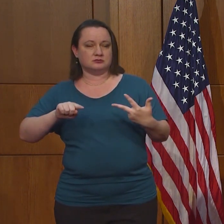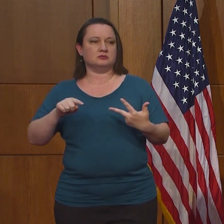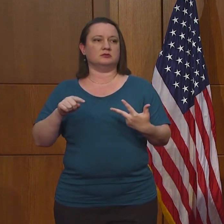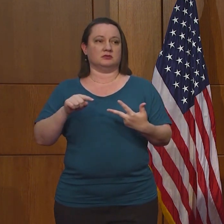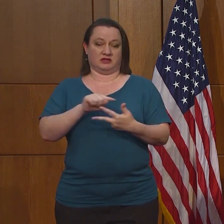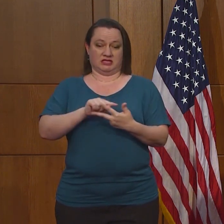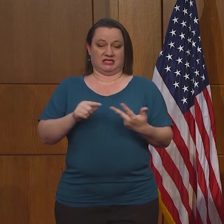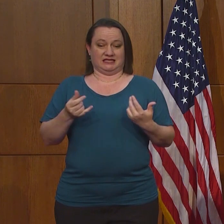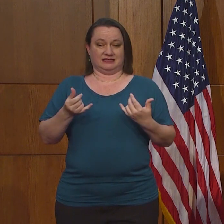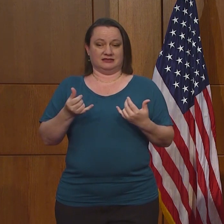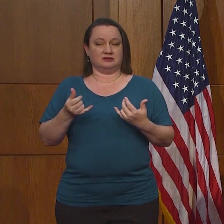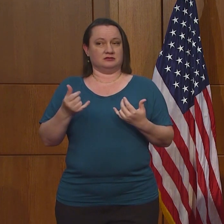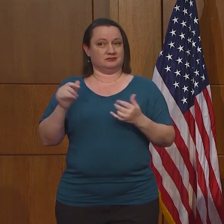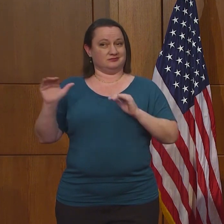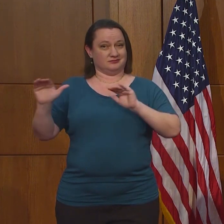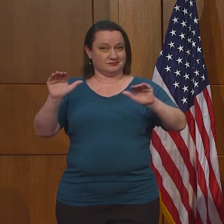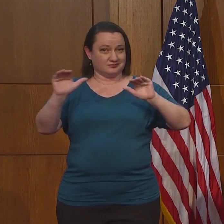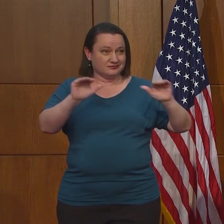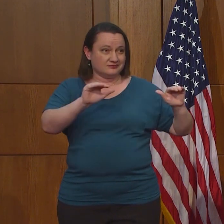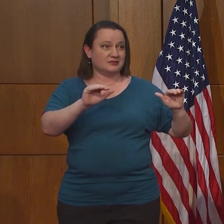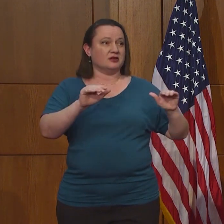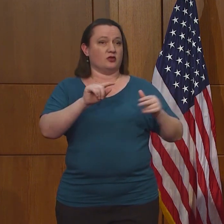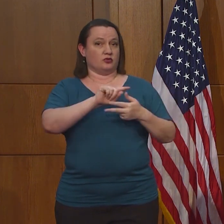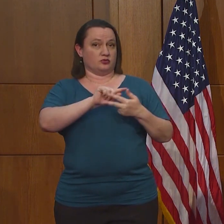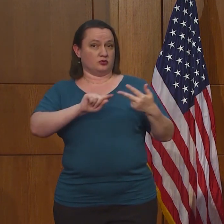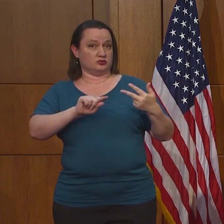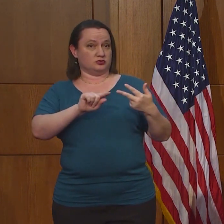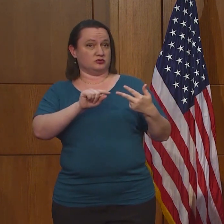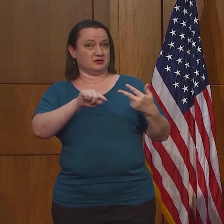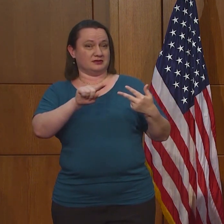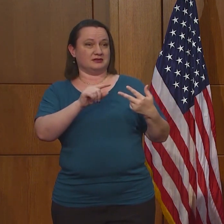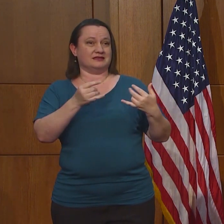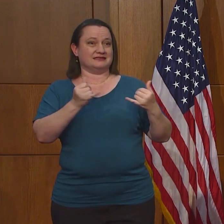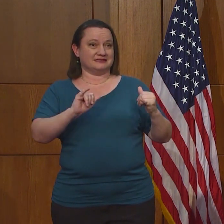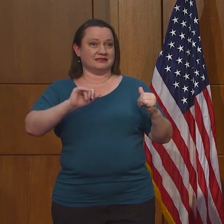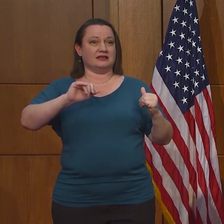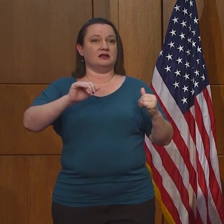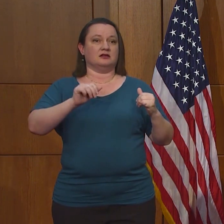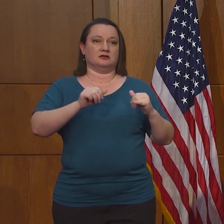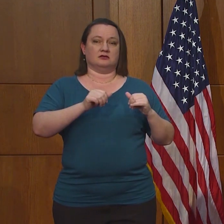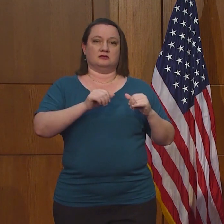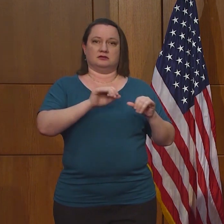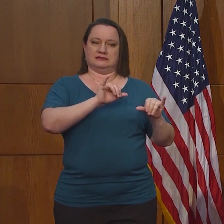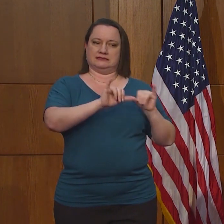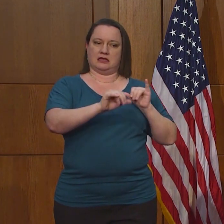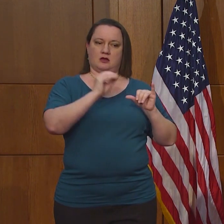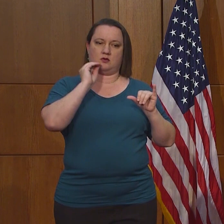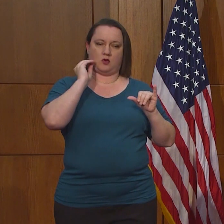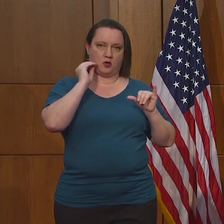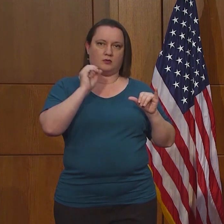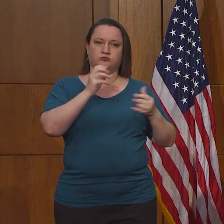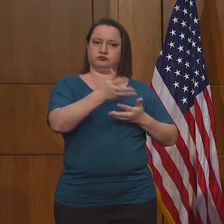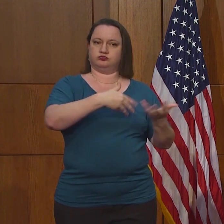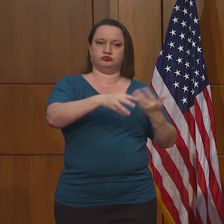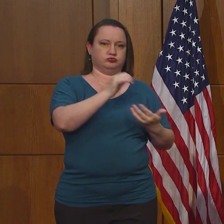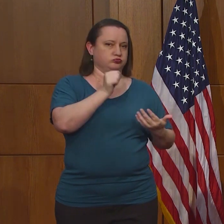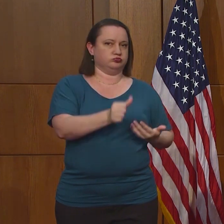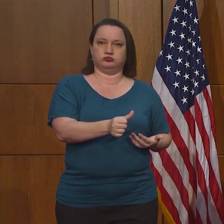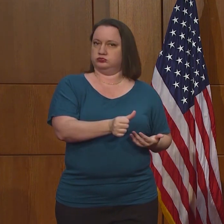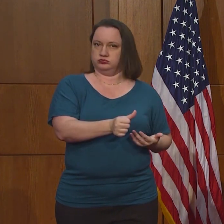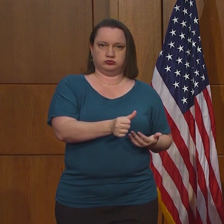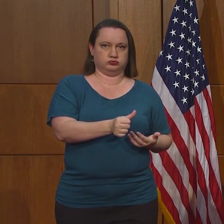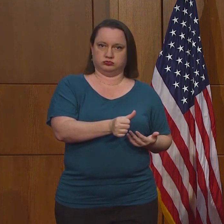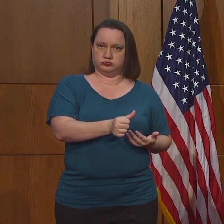Les recuerdo que esas tres áreas a las que nos referimos, estos sitios tienen todavía la orden de